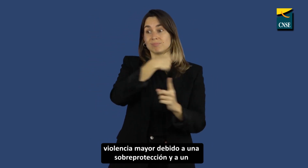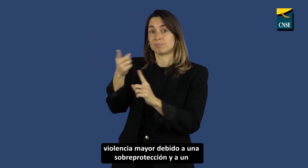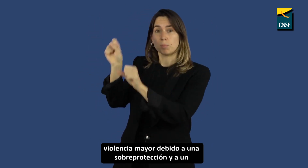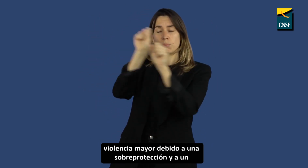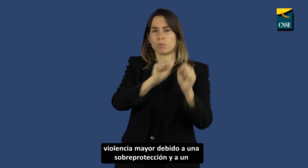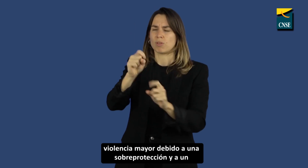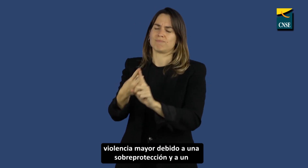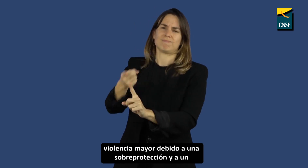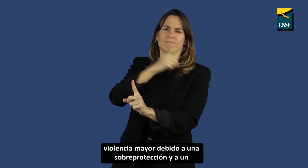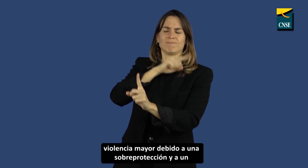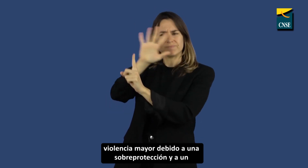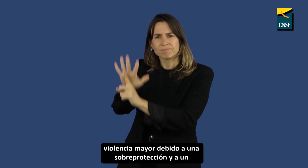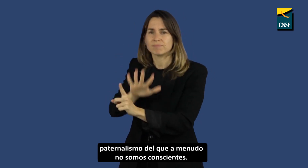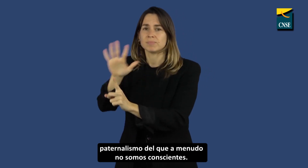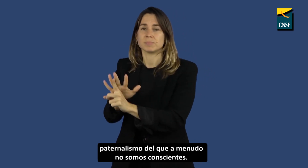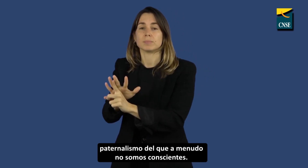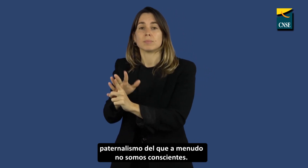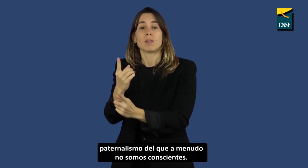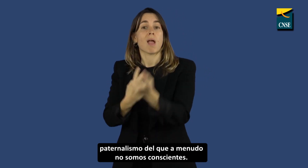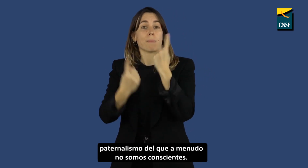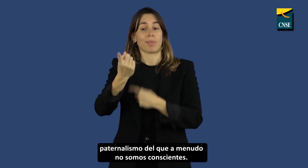a un paternalismo del que a menudo no somos conscientes.